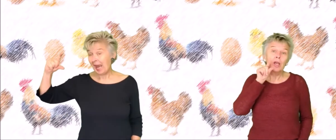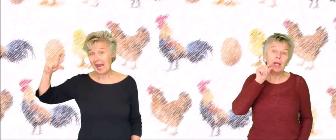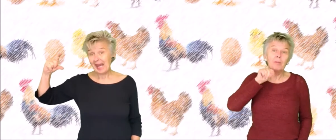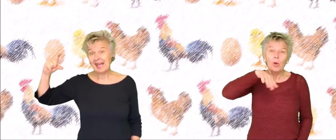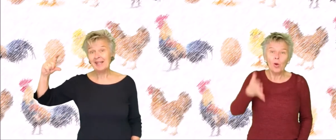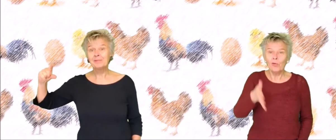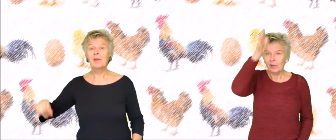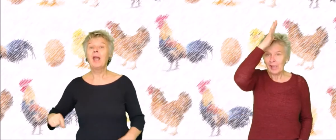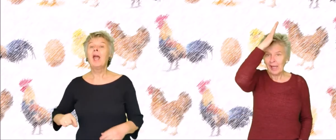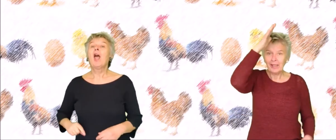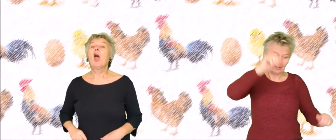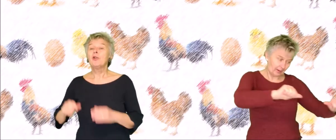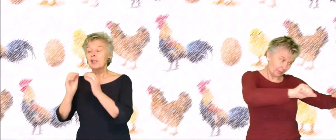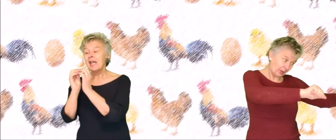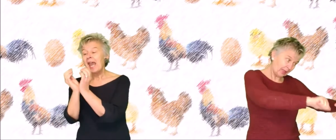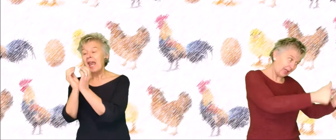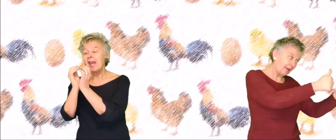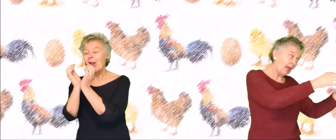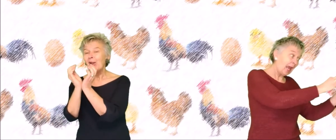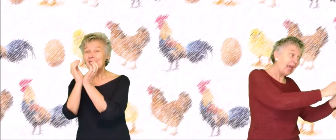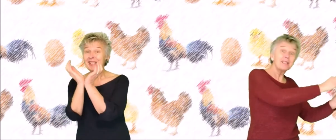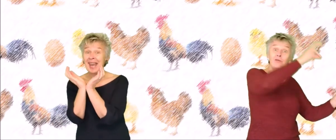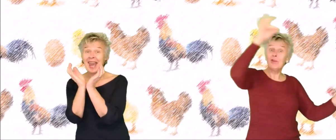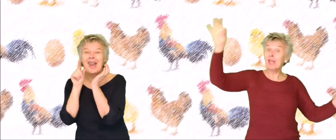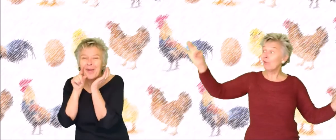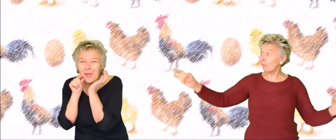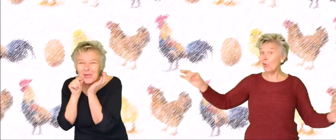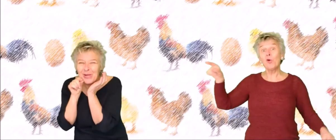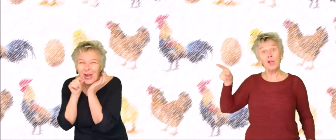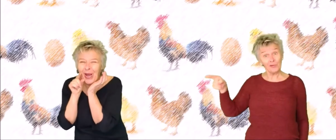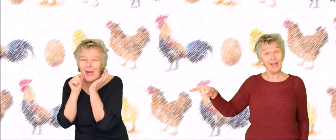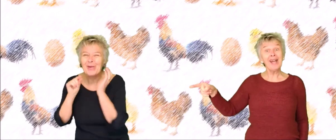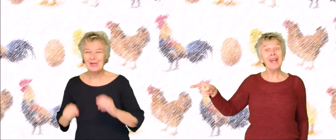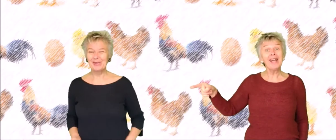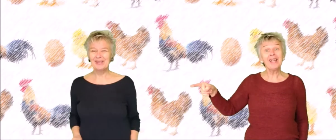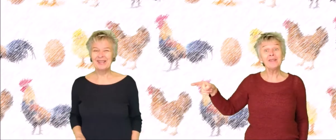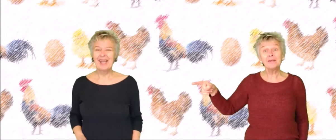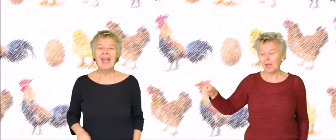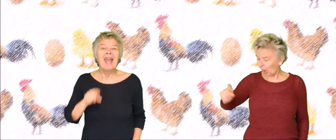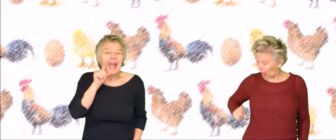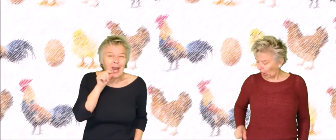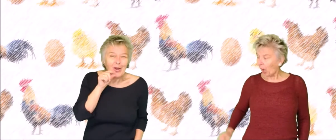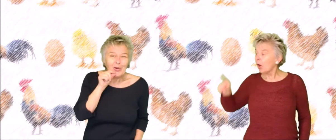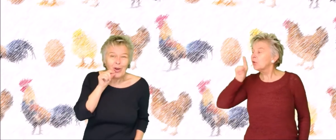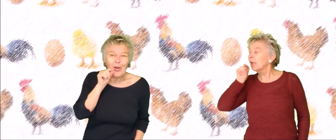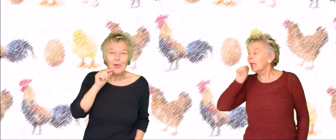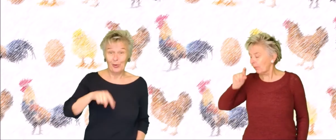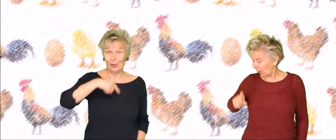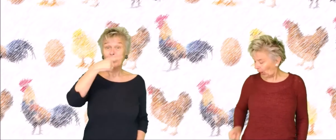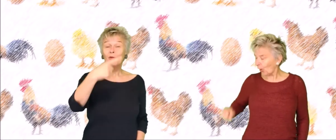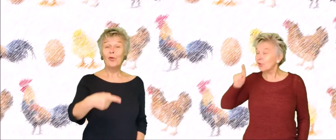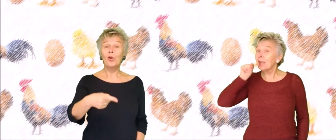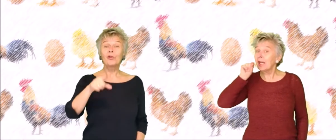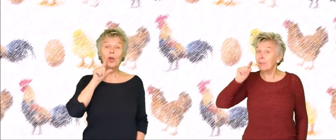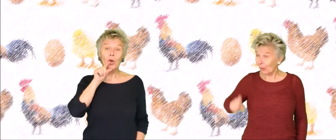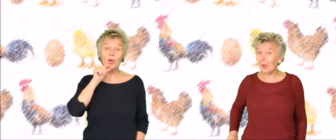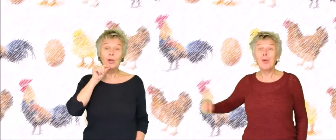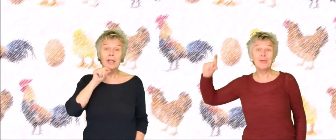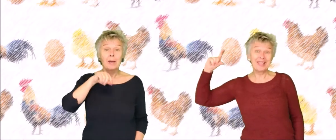ei. Of een haan en dan begint het weer van vooral van. Uit een kip, uit een kip komt een